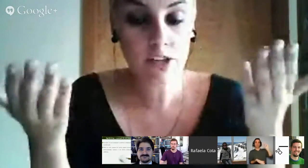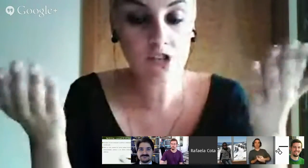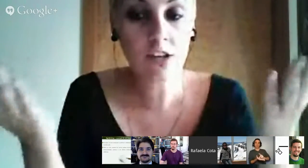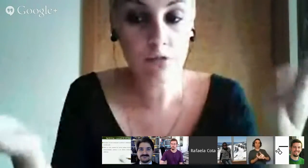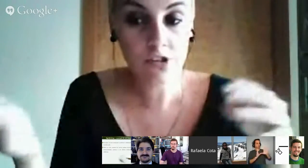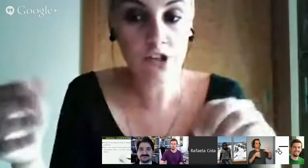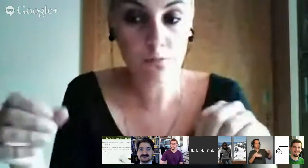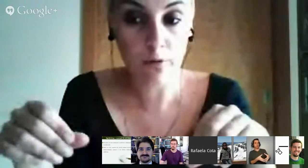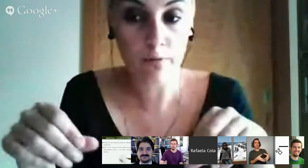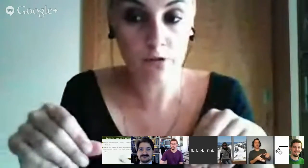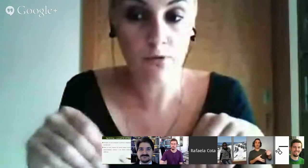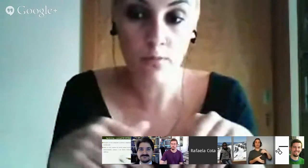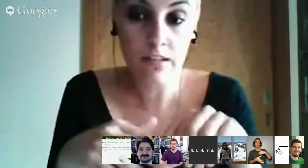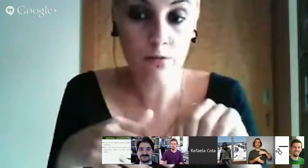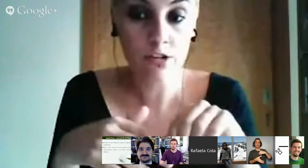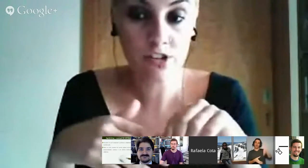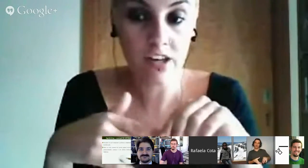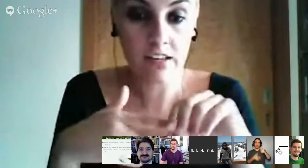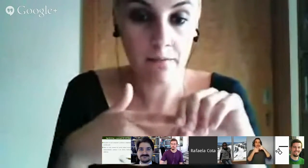direitos linguísticos próprios, com uma língua escrita.